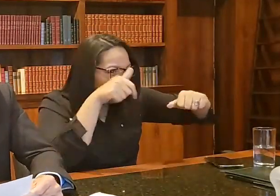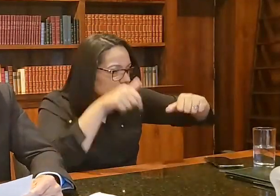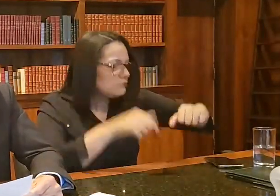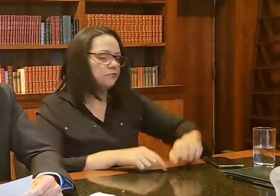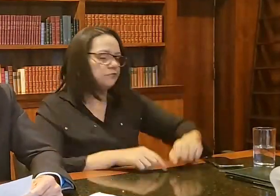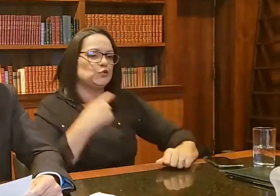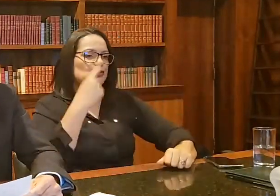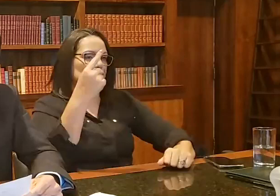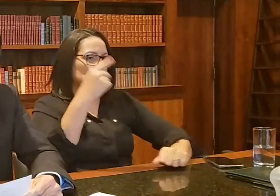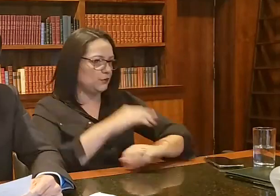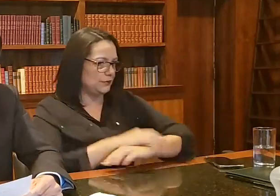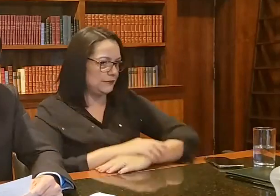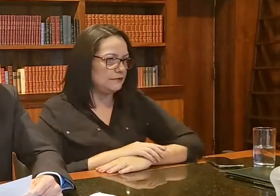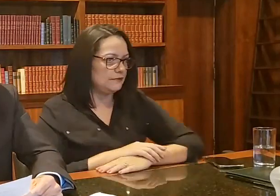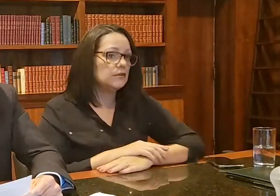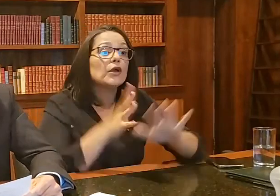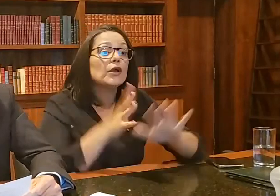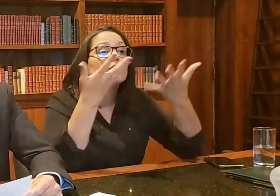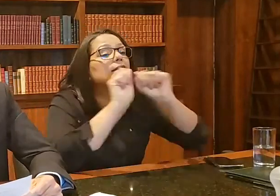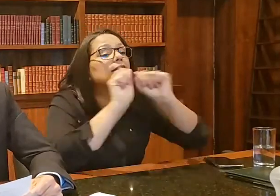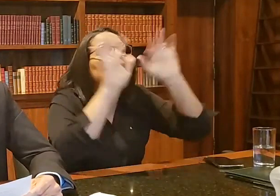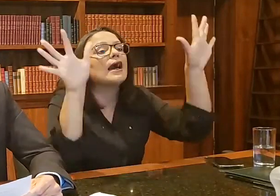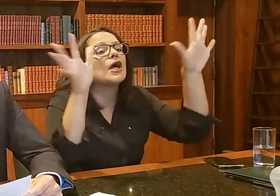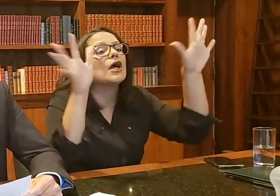bem claro, nós queremos combater o vírus.